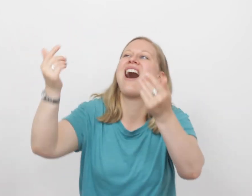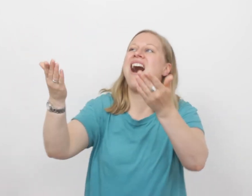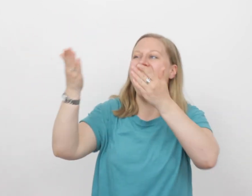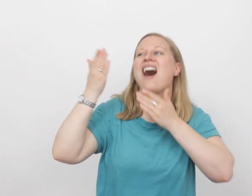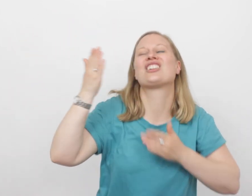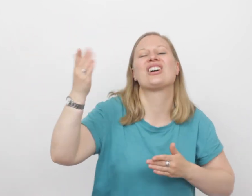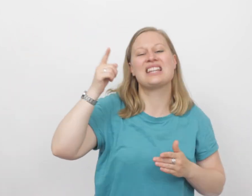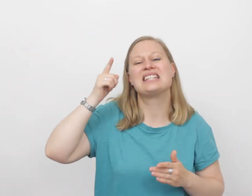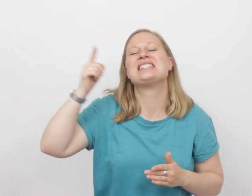ZANG EN MUZIEK